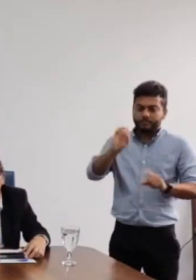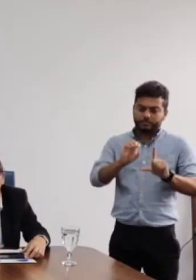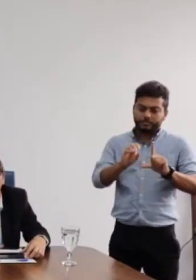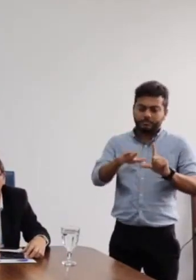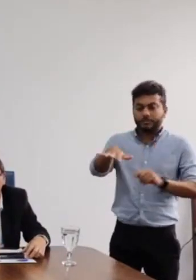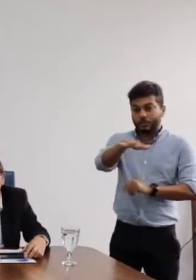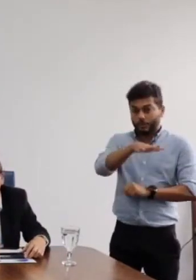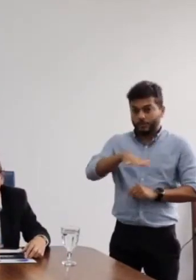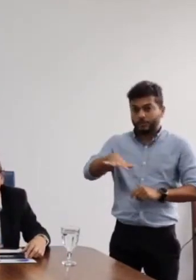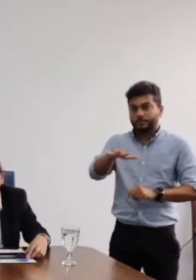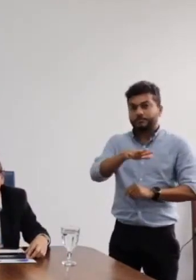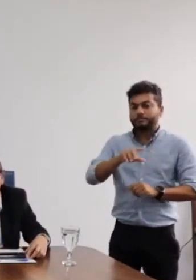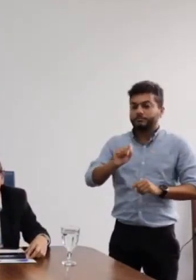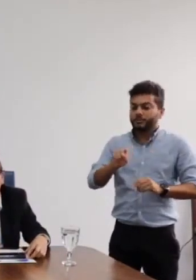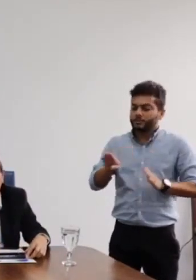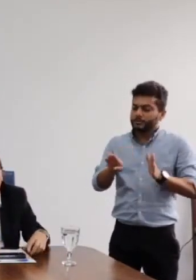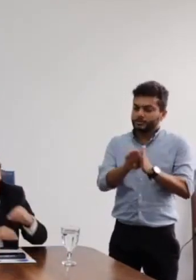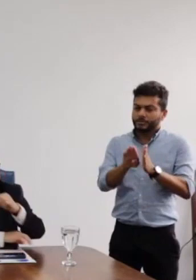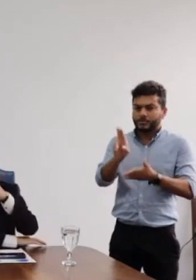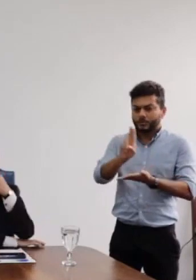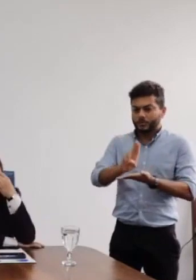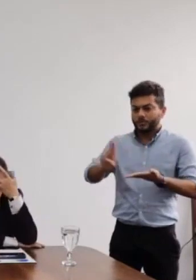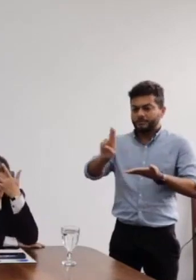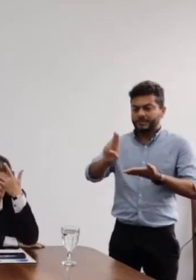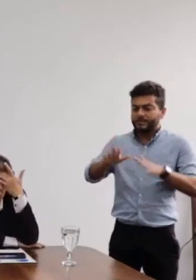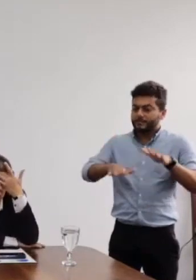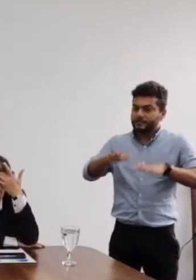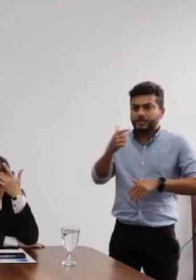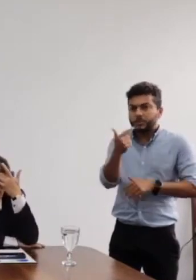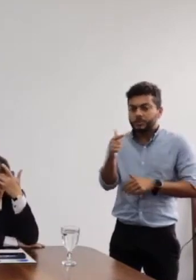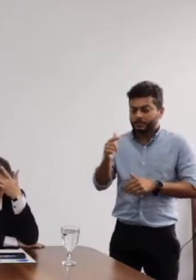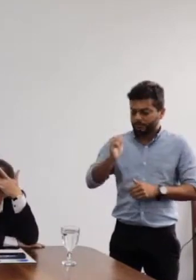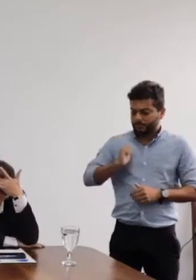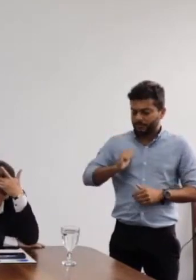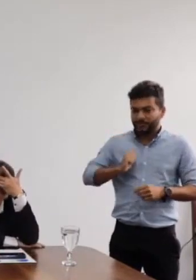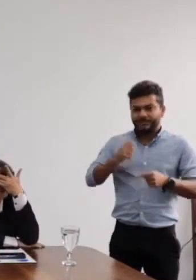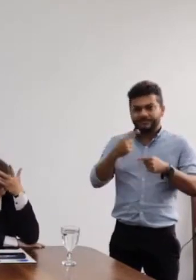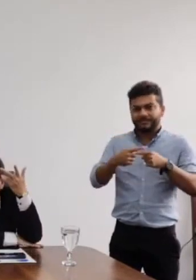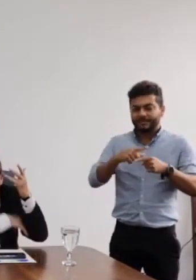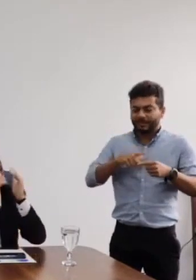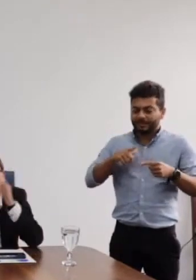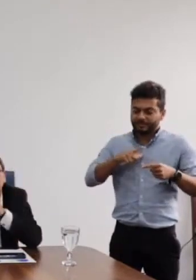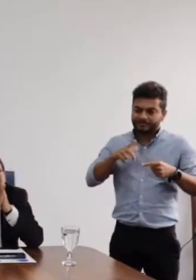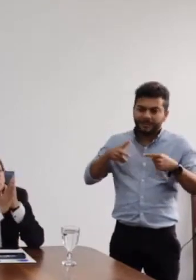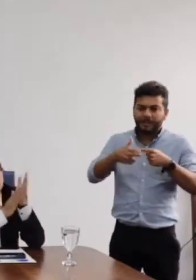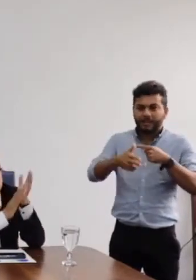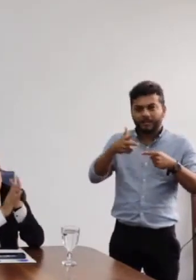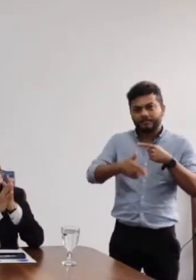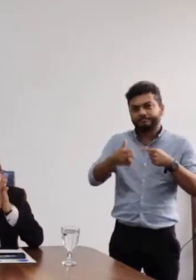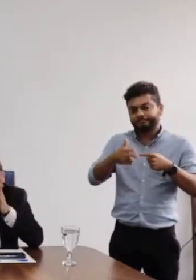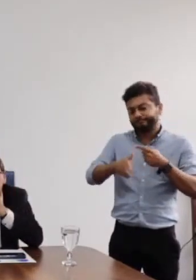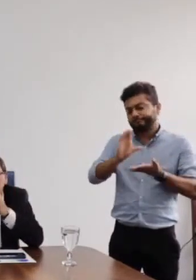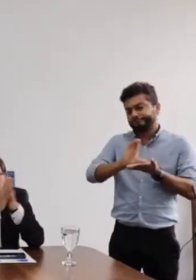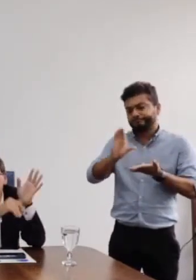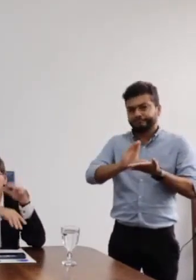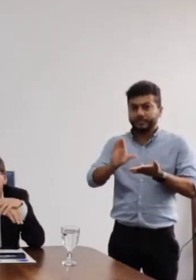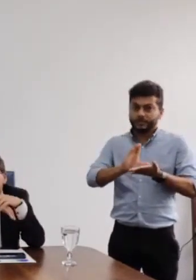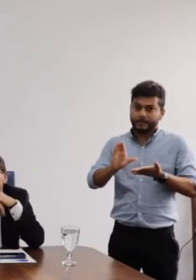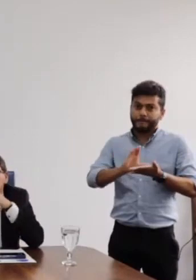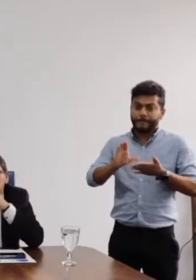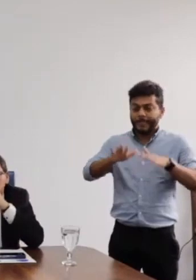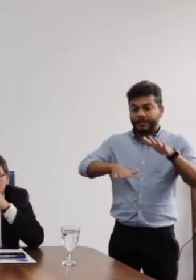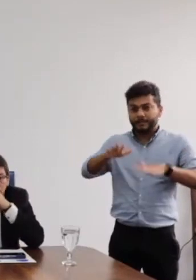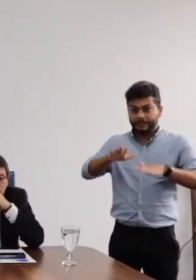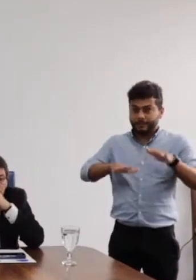ao chegar na universidade, não encontra bolsas por conta dos cortes orçamentários do PNAES, pode ter na bolsa do